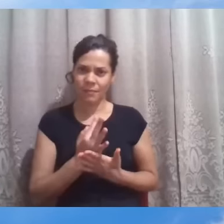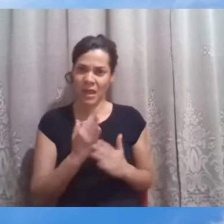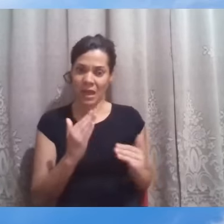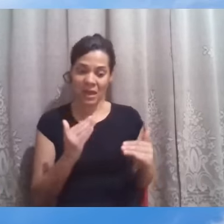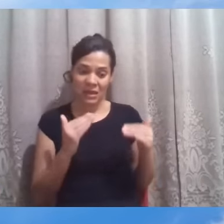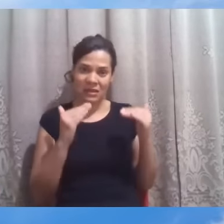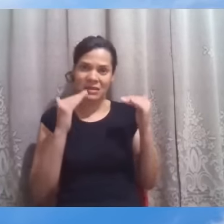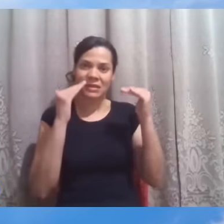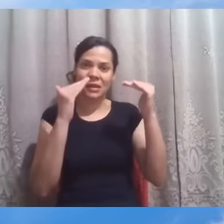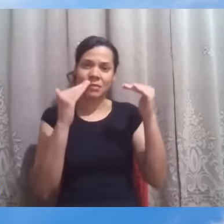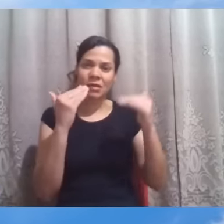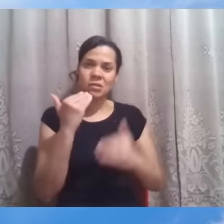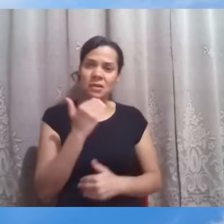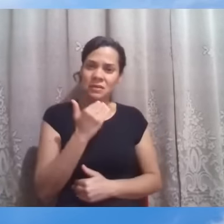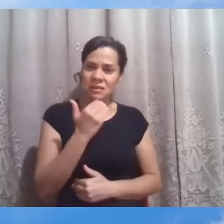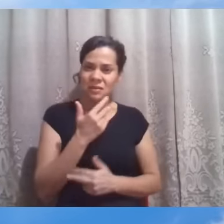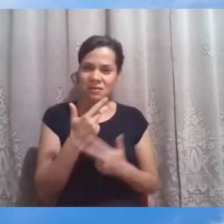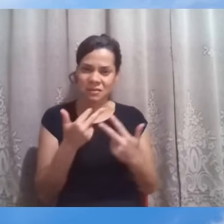melindres?